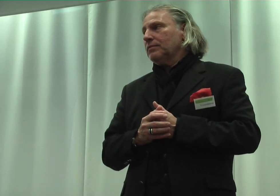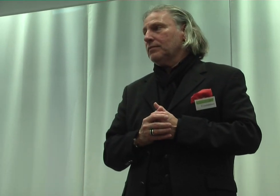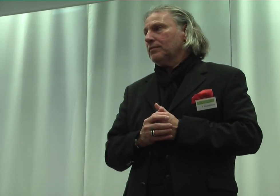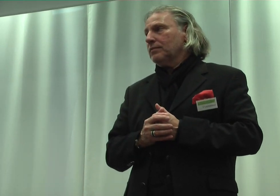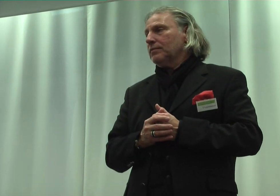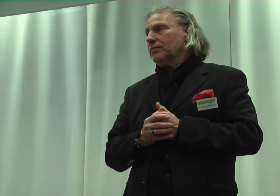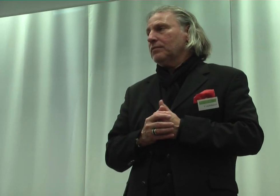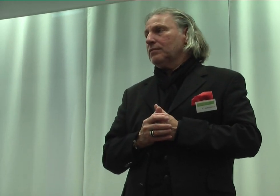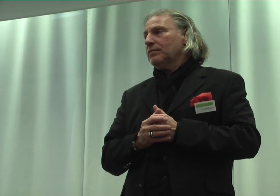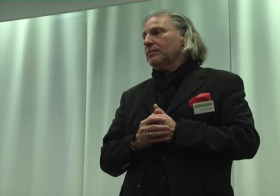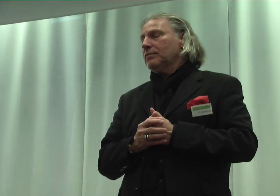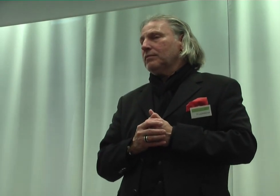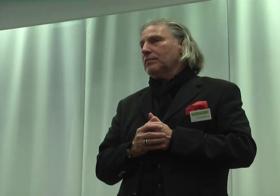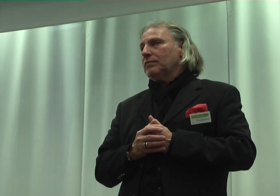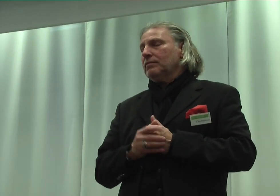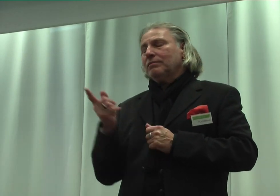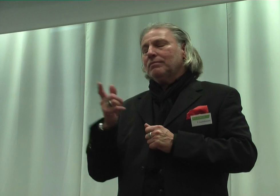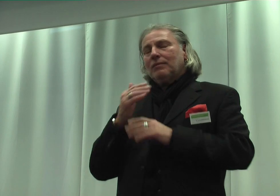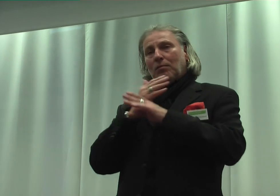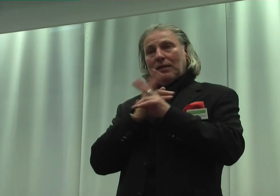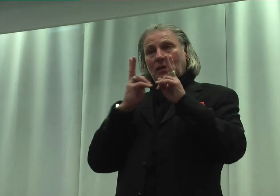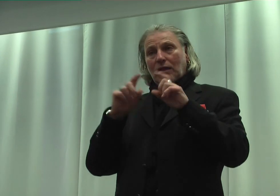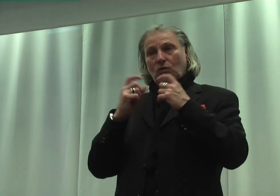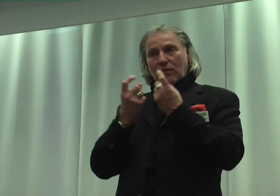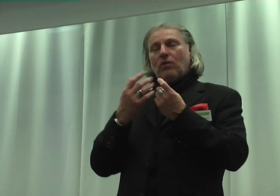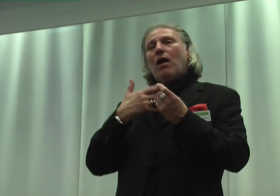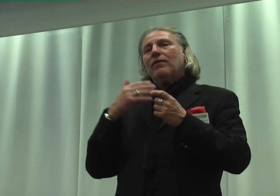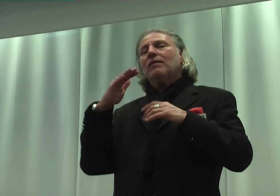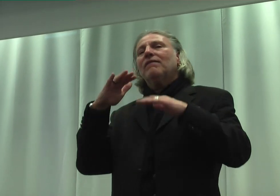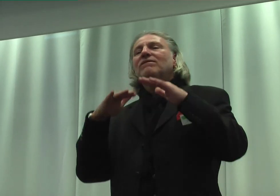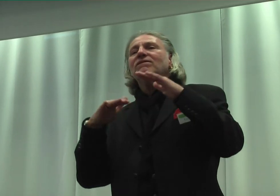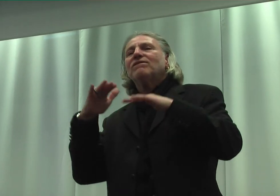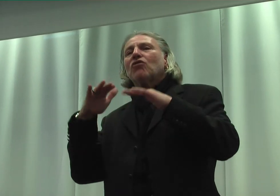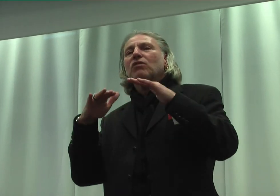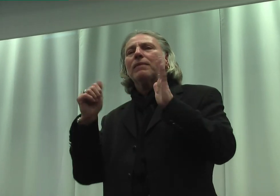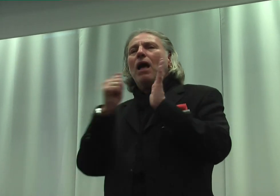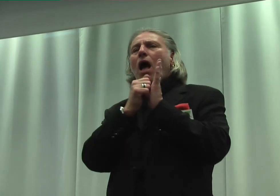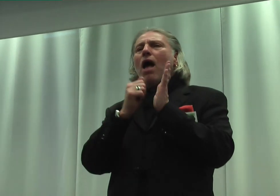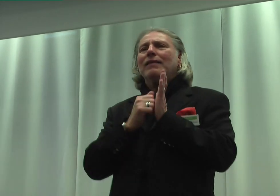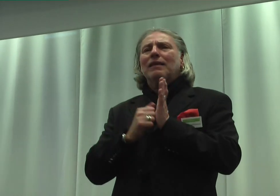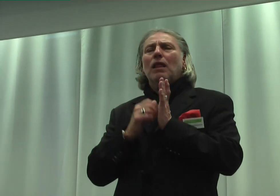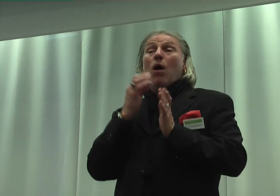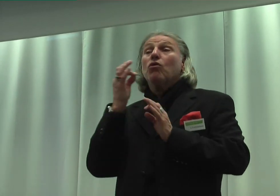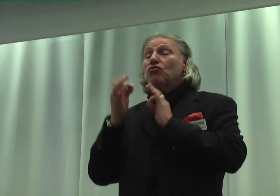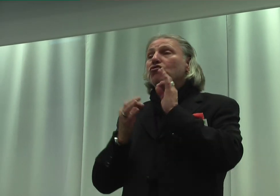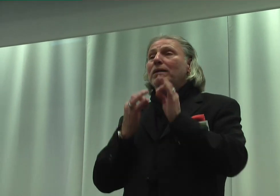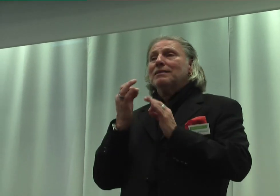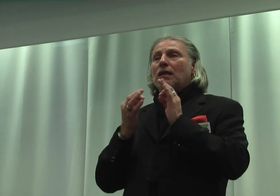Die Bienenrechtskonvention hat in verschiedenen Artikeln oder ganz speziellen Aussagen